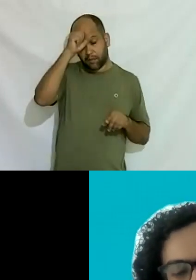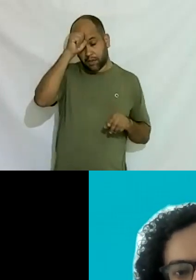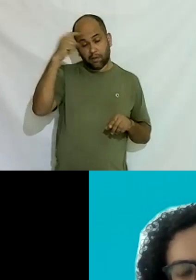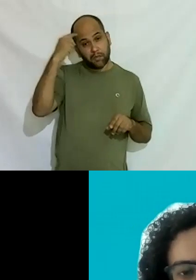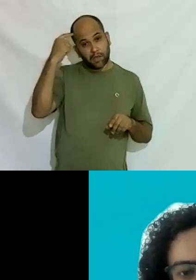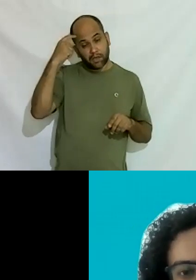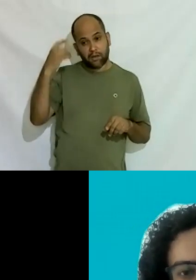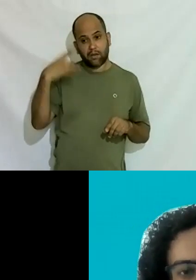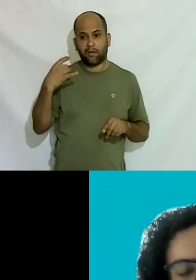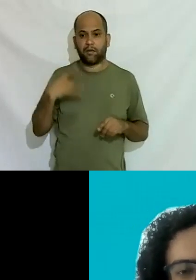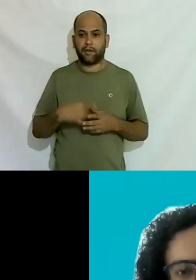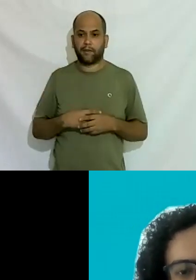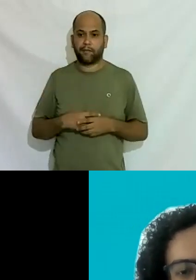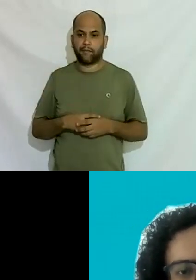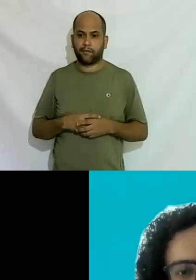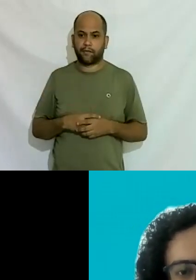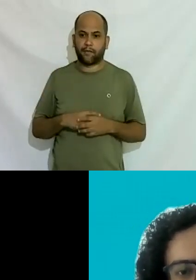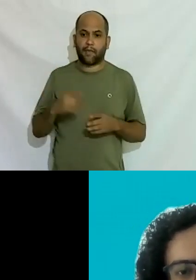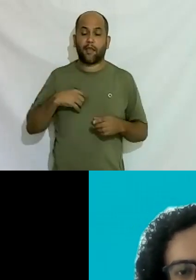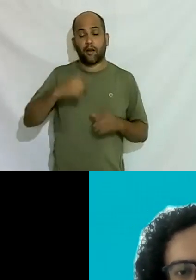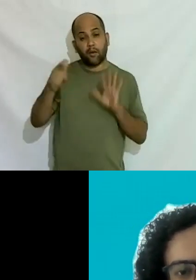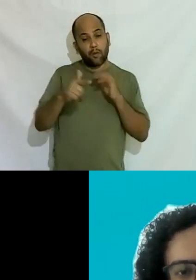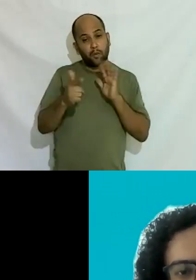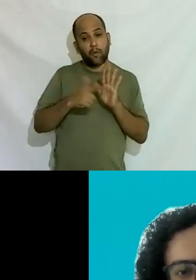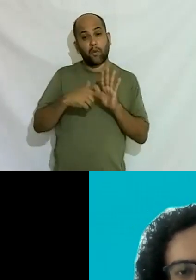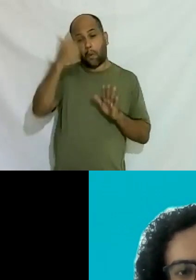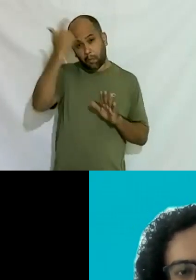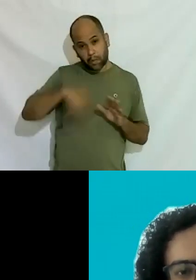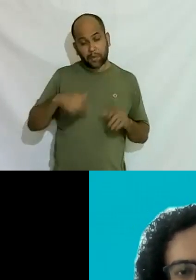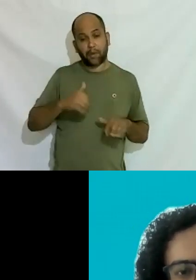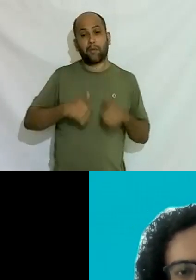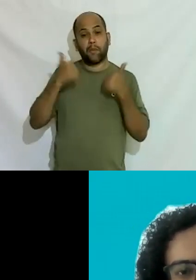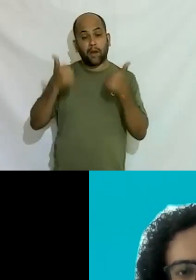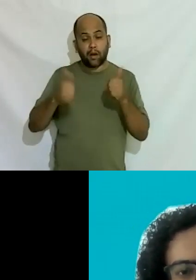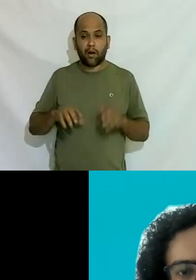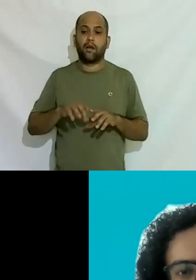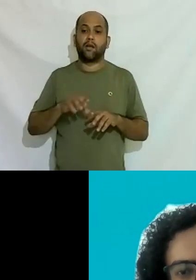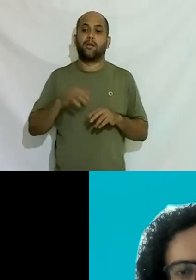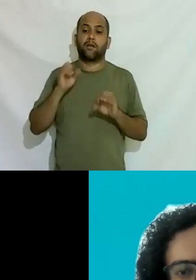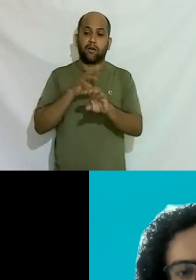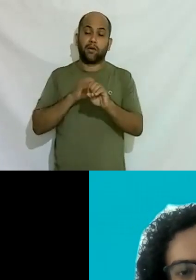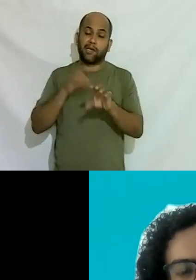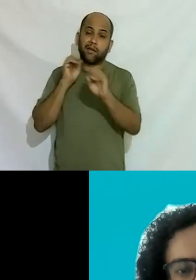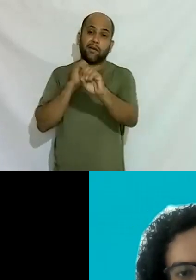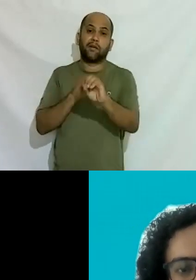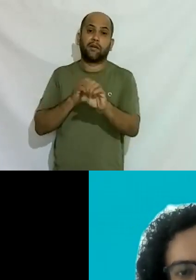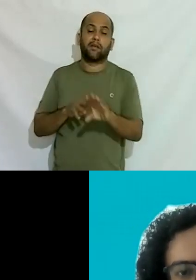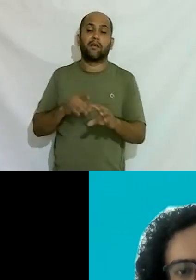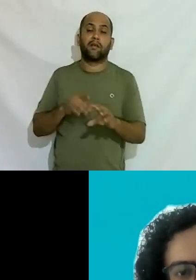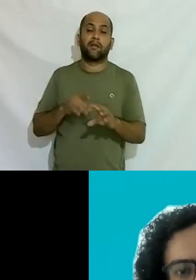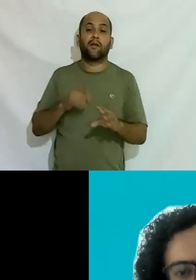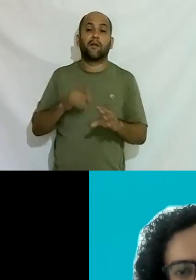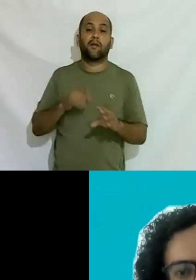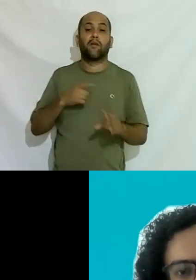é o que importa o papel maior da educação eu acho que é isso dar ferramentas para a pessoa e ensinar a pensar né por si só